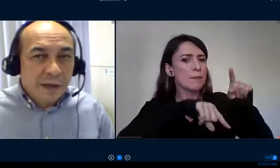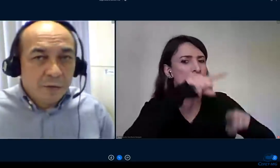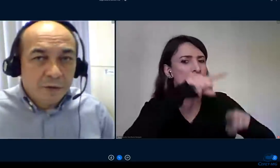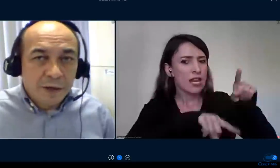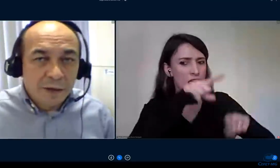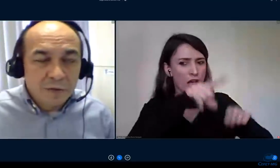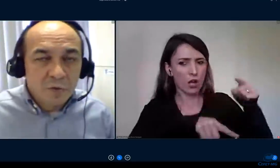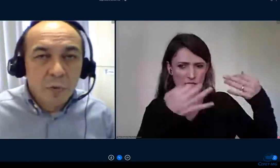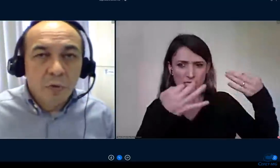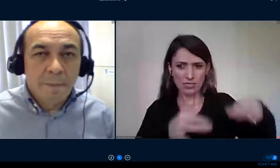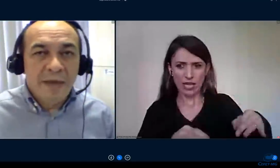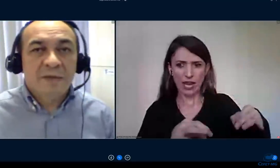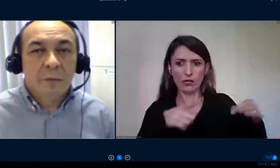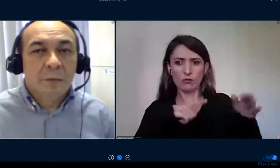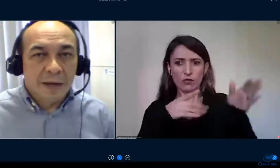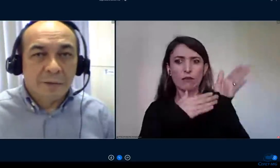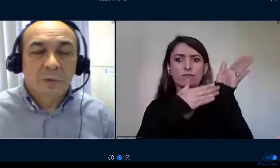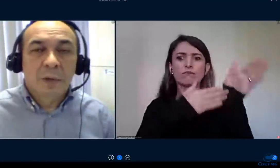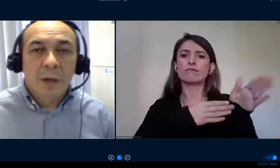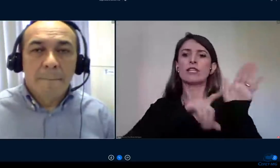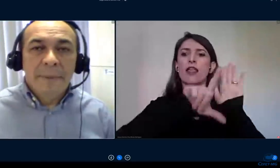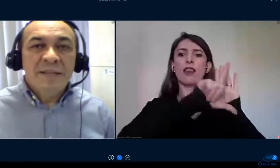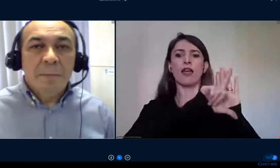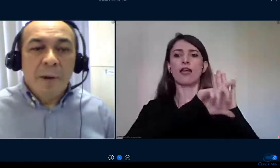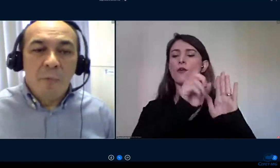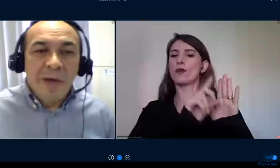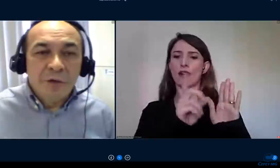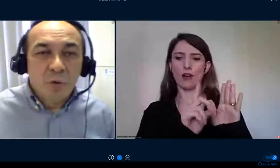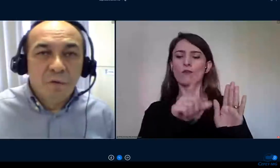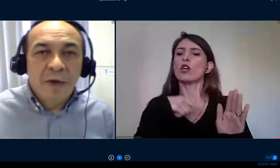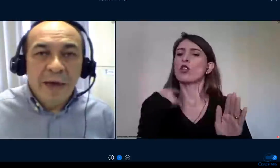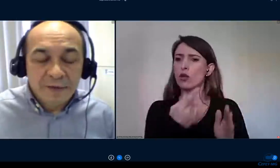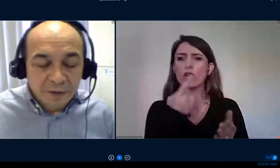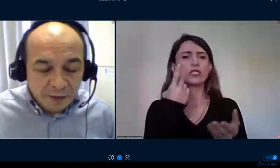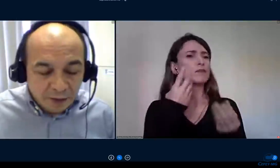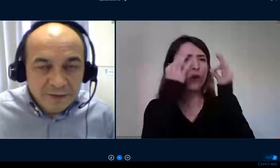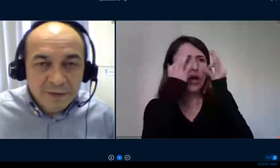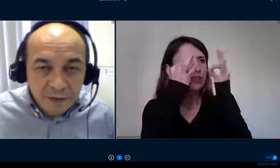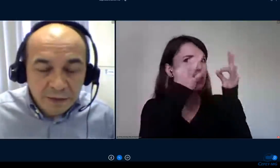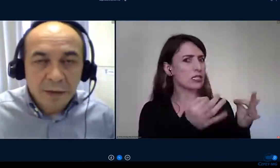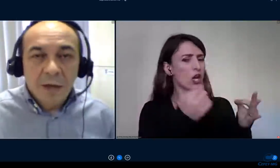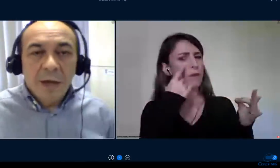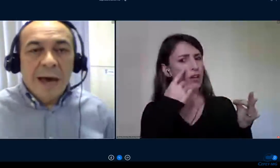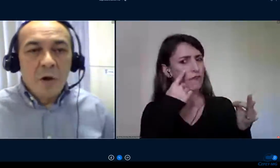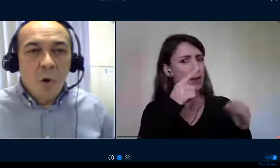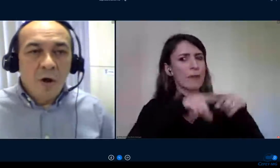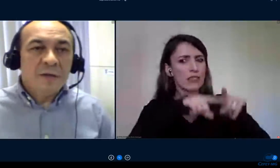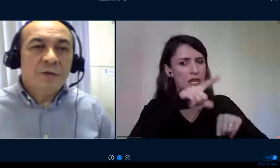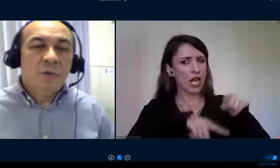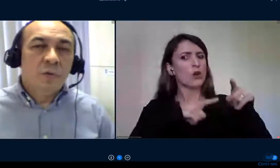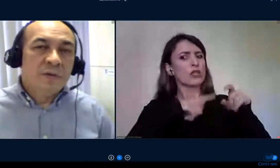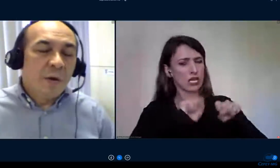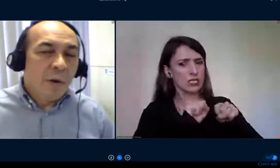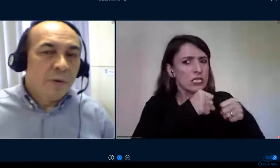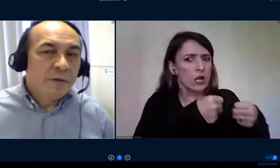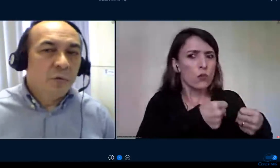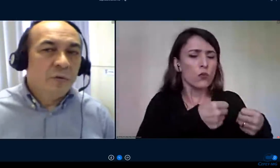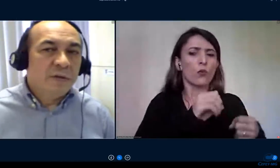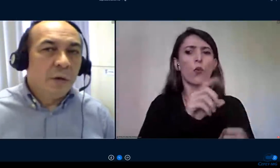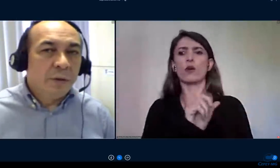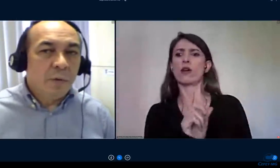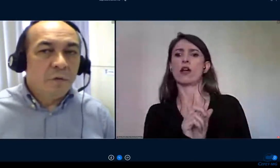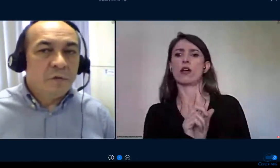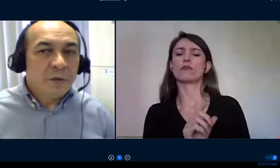questão de ter isso muito bem assegurado, principalmente no viés de que, sim, a nossa instituição é uma